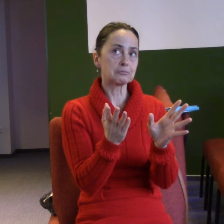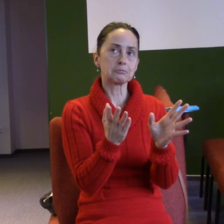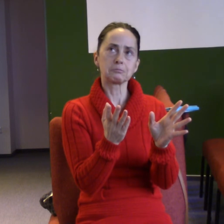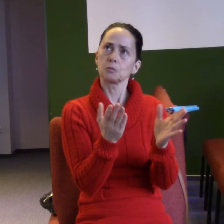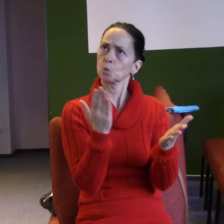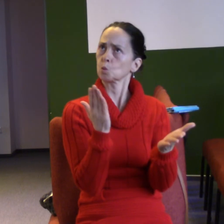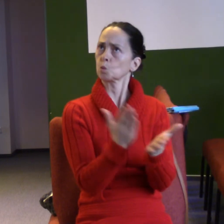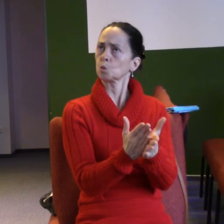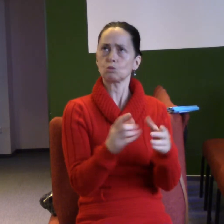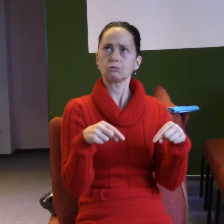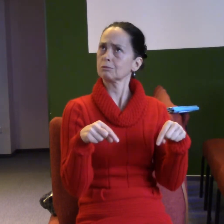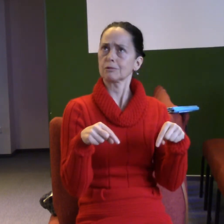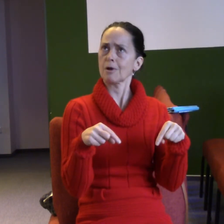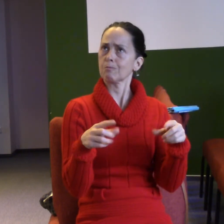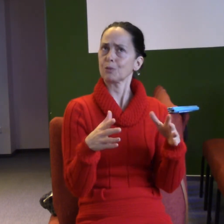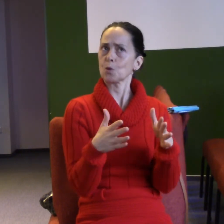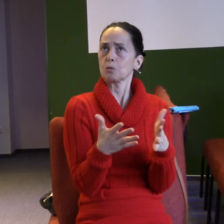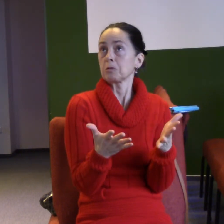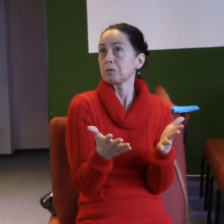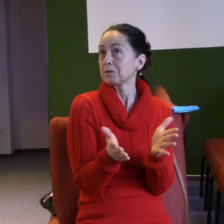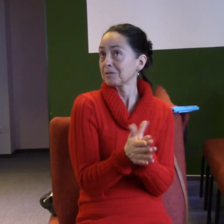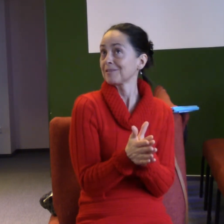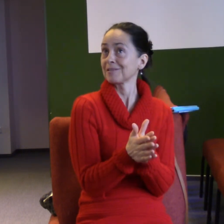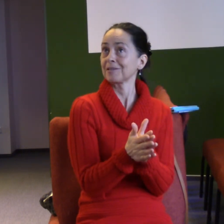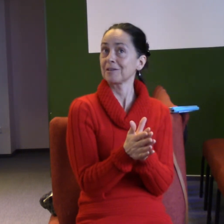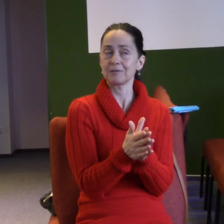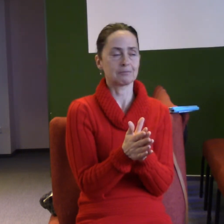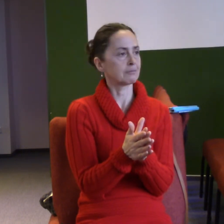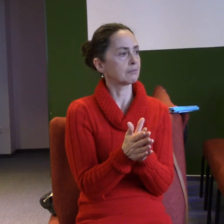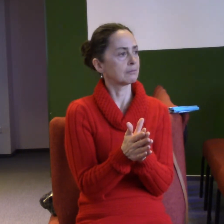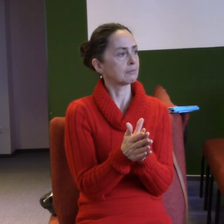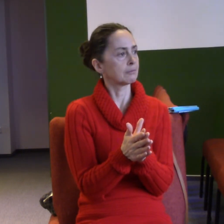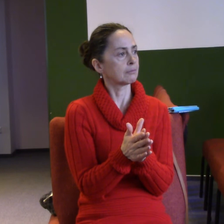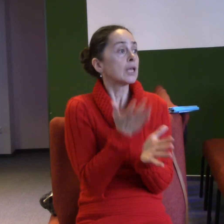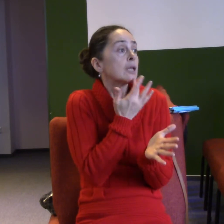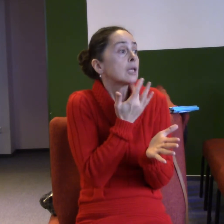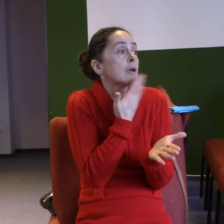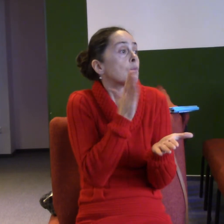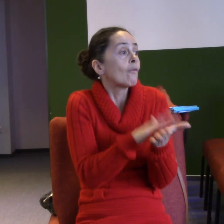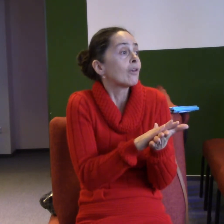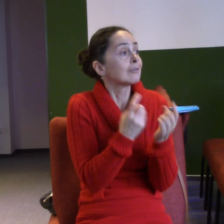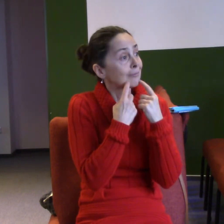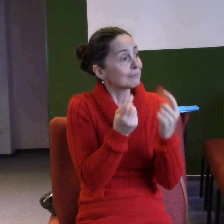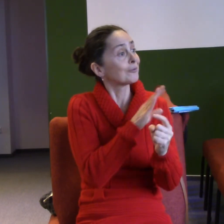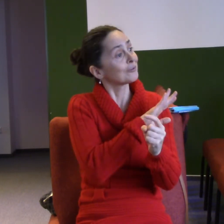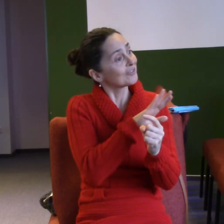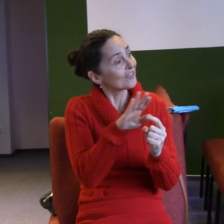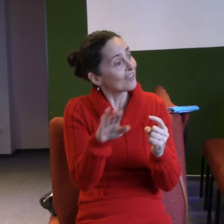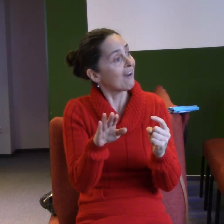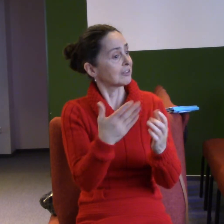nám všechno je jedno. A najednou přichází radost. A člověk tak radostně, když zubaři. A jsi to